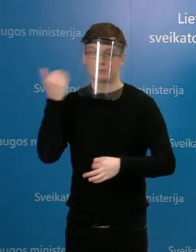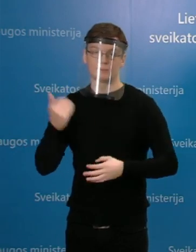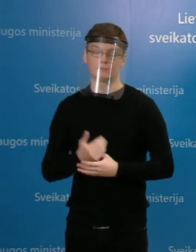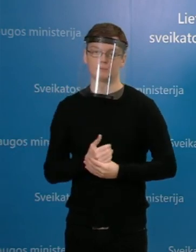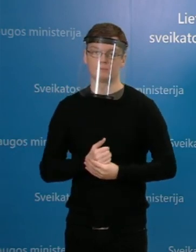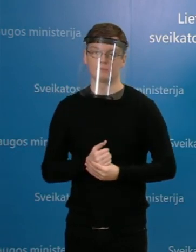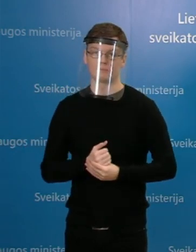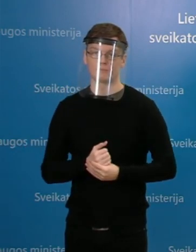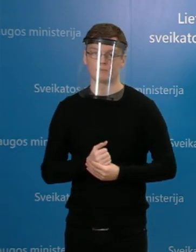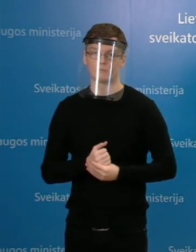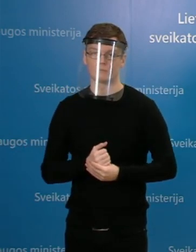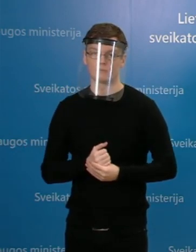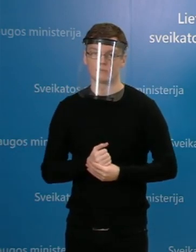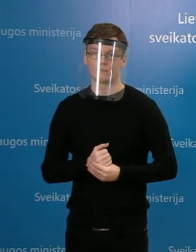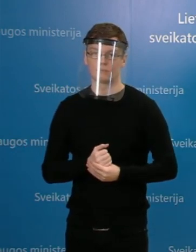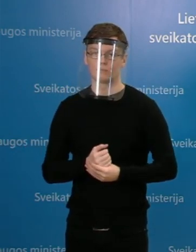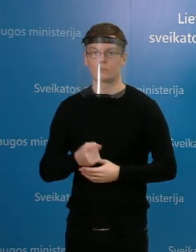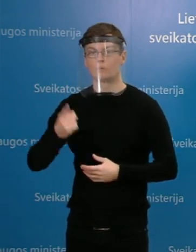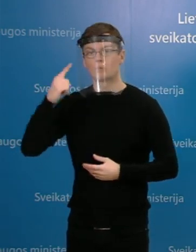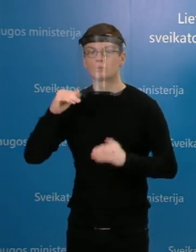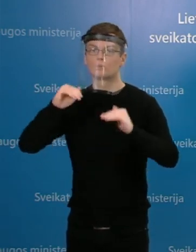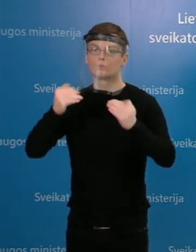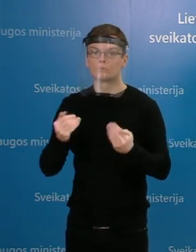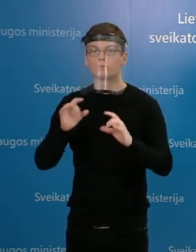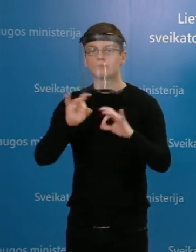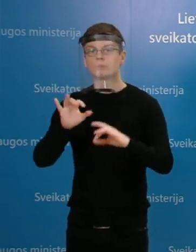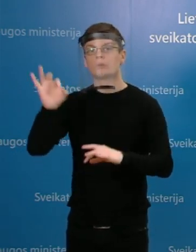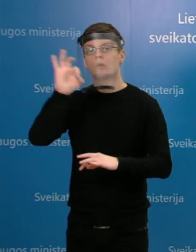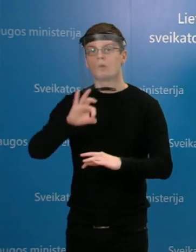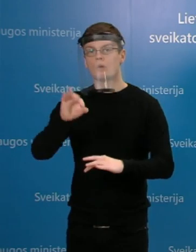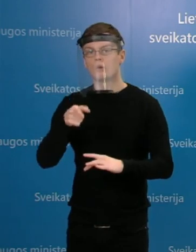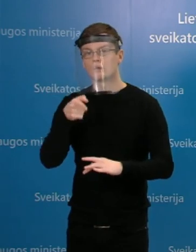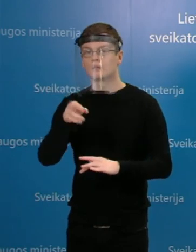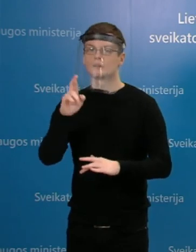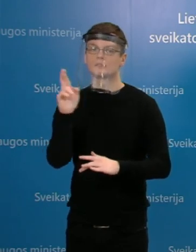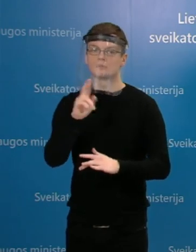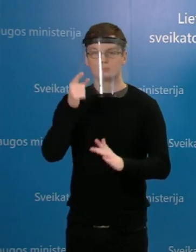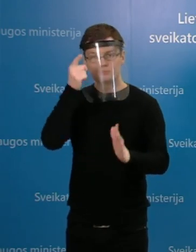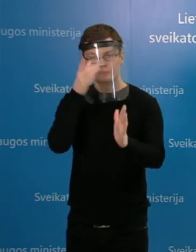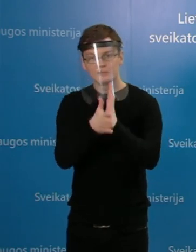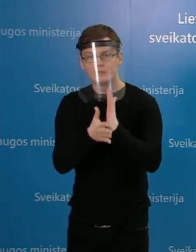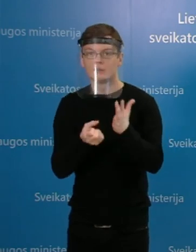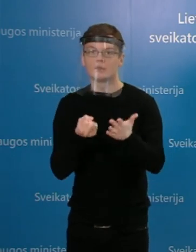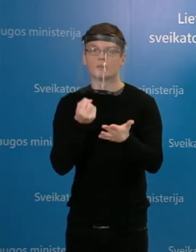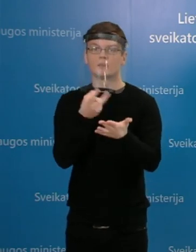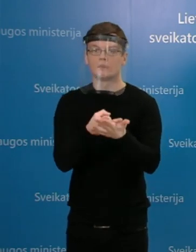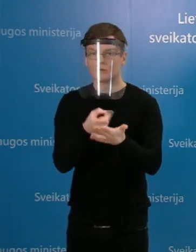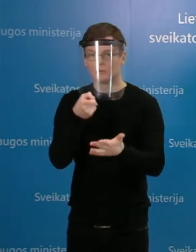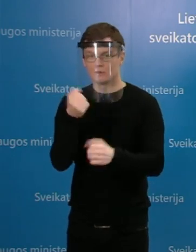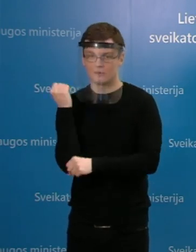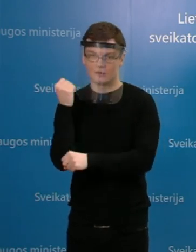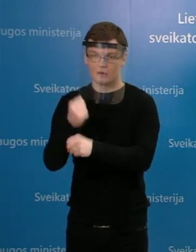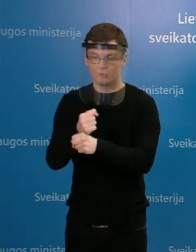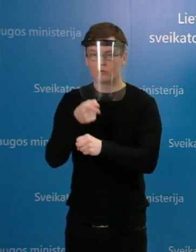apie Respublikinės psichiatrijos lygoninės darbuotoją, kuris susirgo